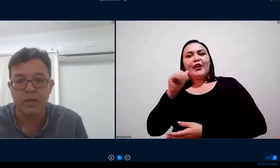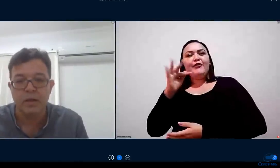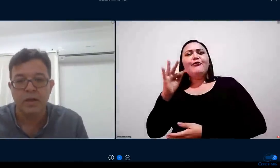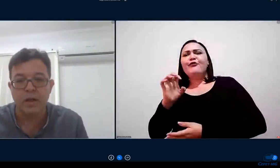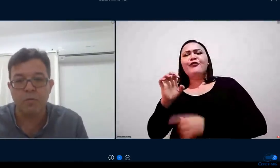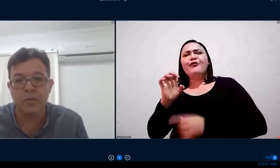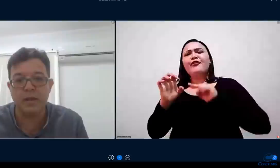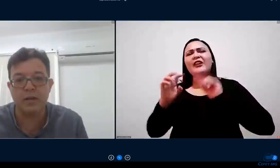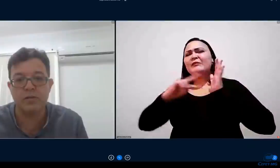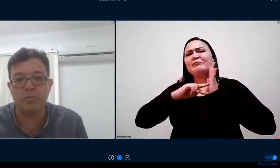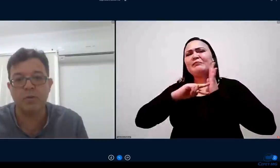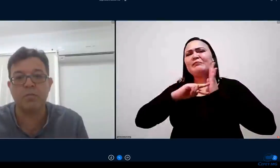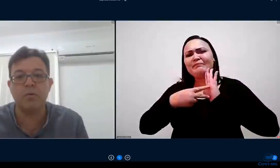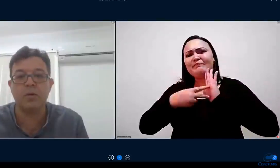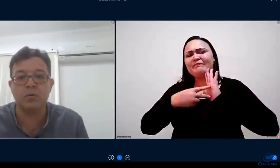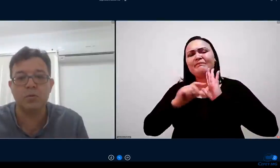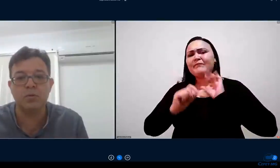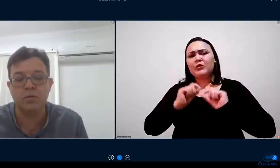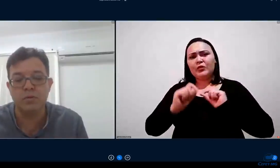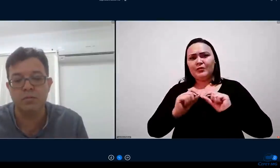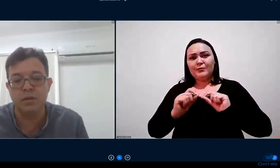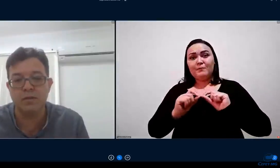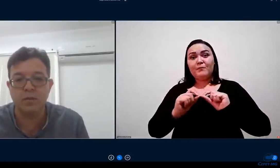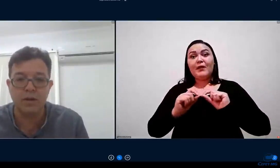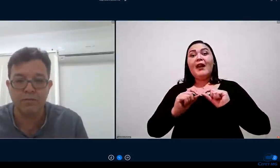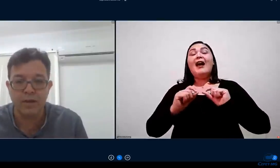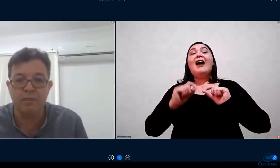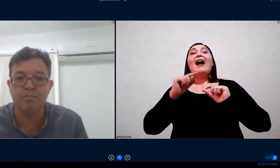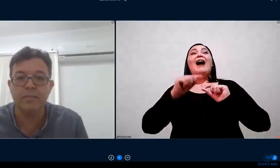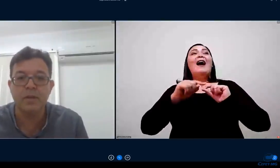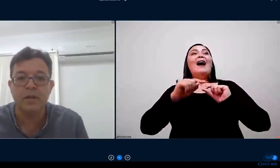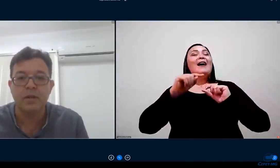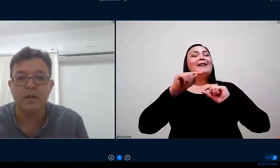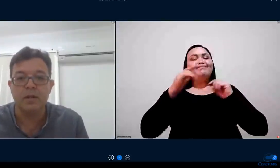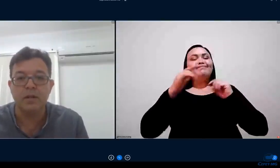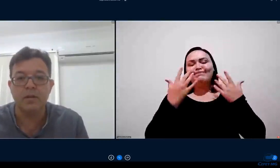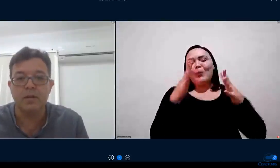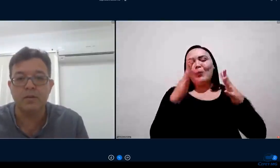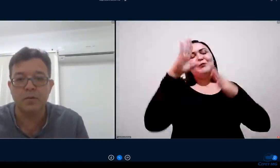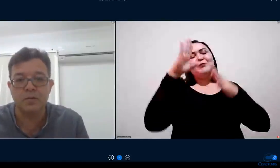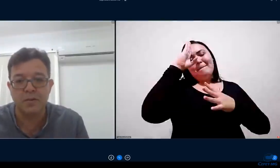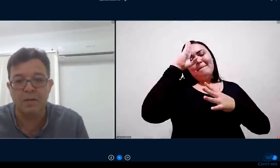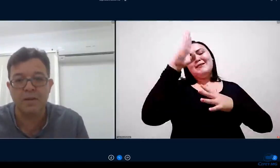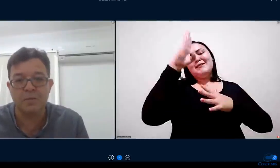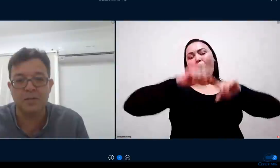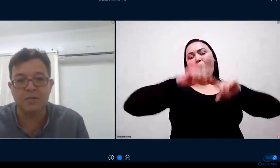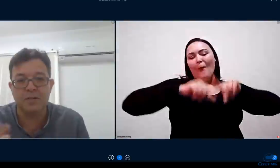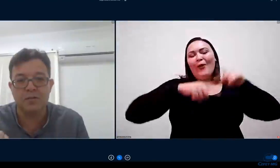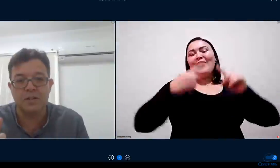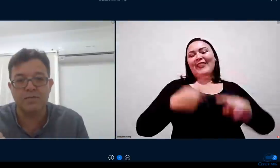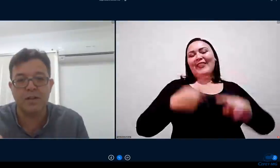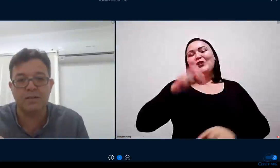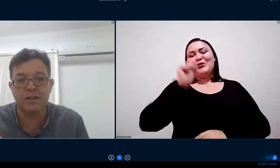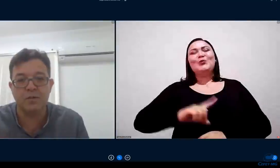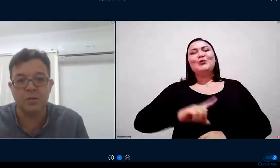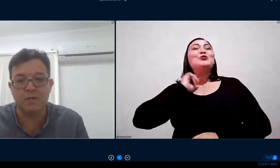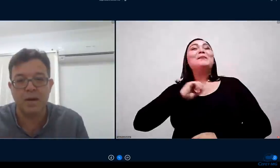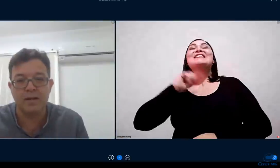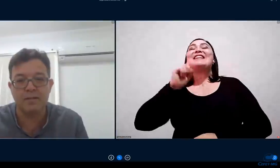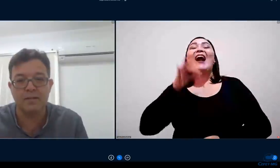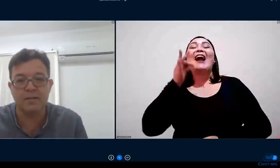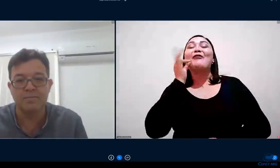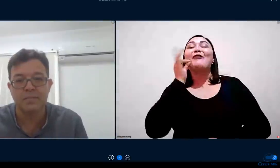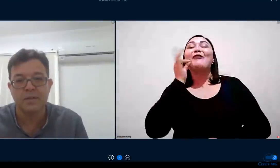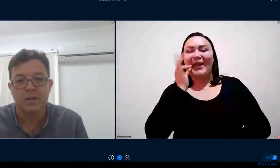Café era uma homenagem ao principal produto do sul de Minas o café e todos sabem o grãozinho de café